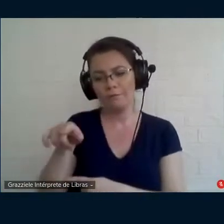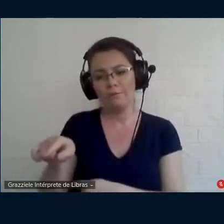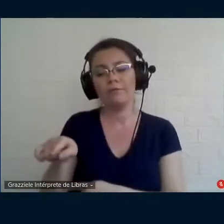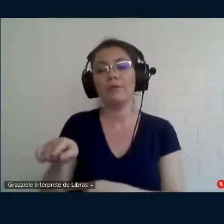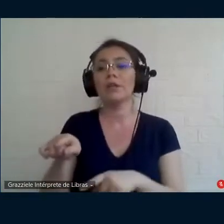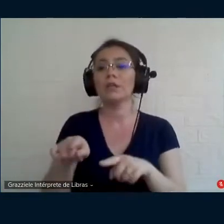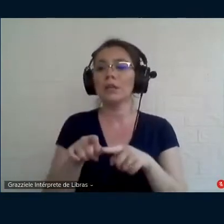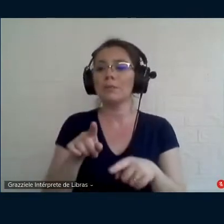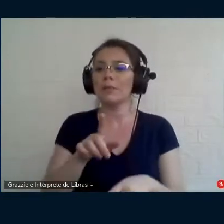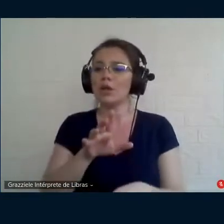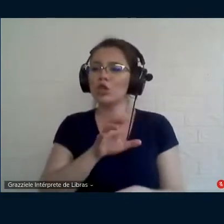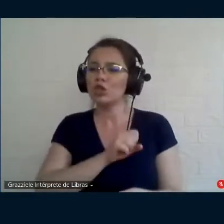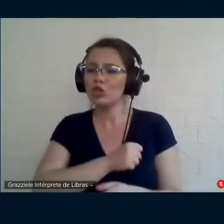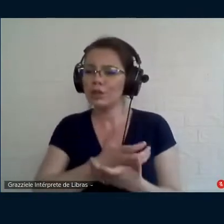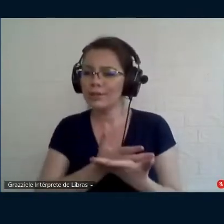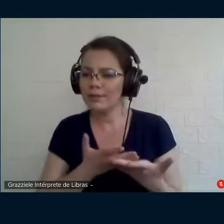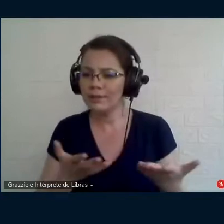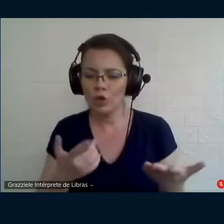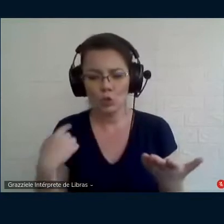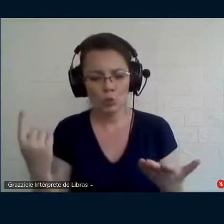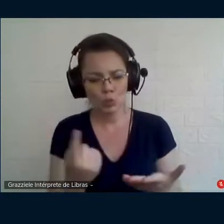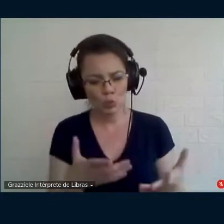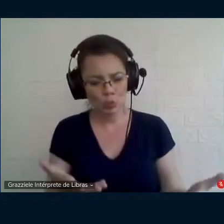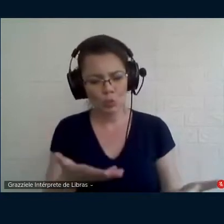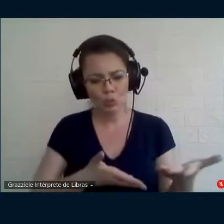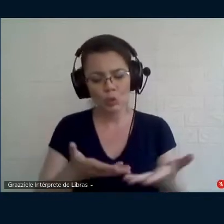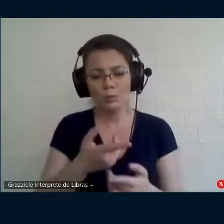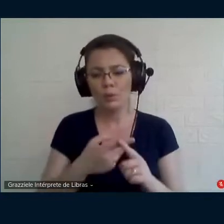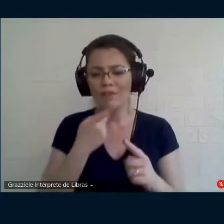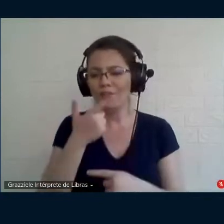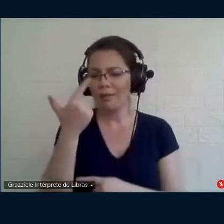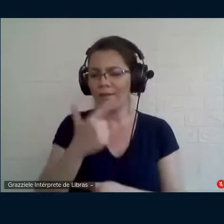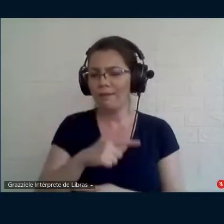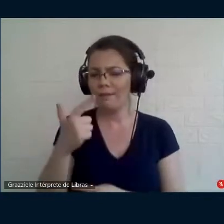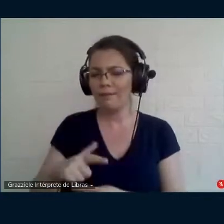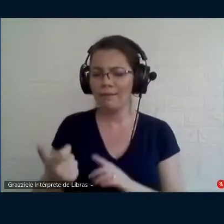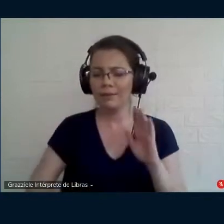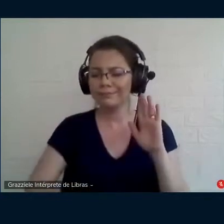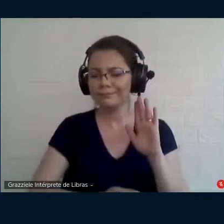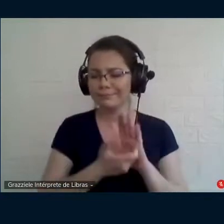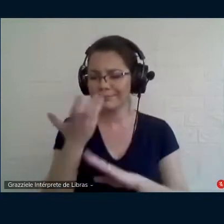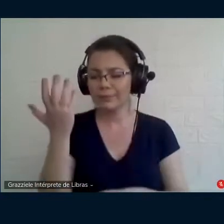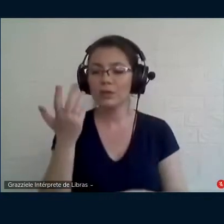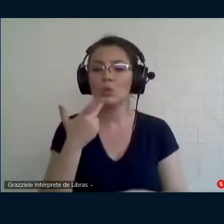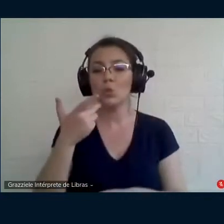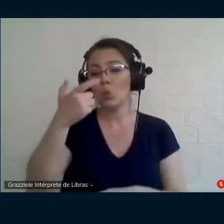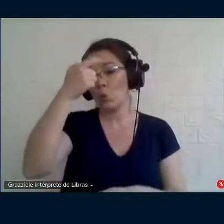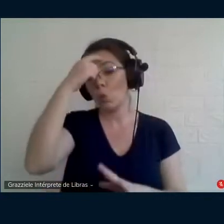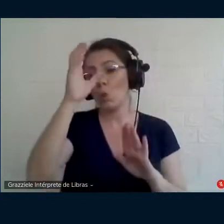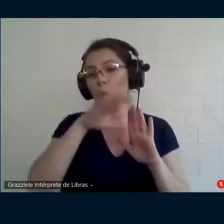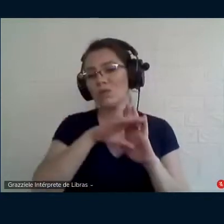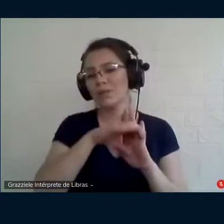generosidade conosco porque você repete muitas vezes os conceitos. Eu acho isso tão